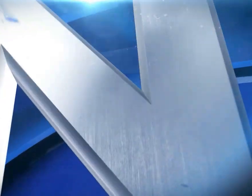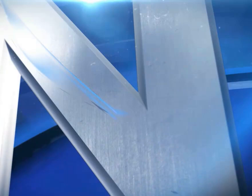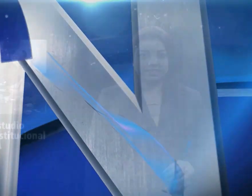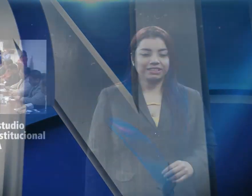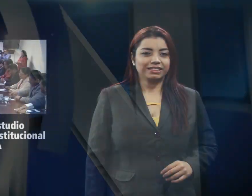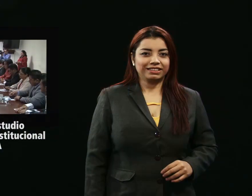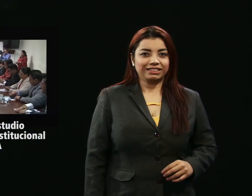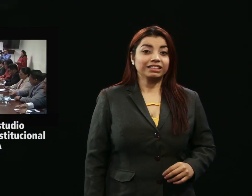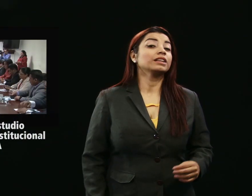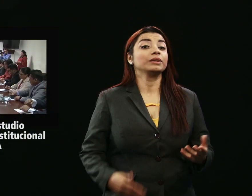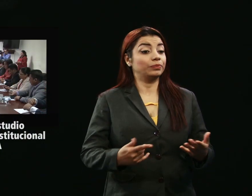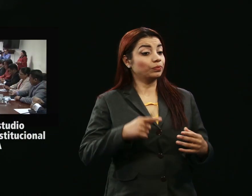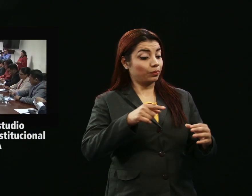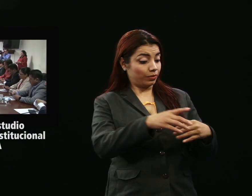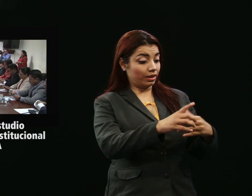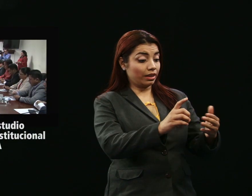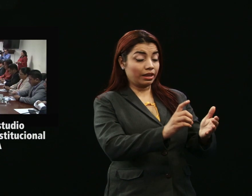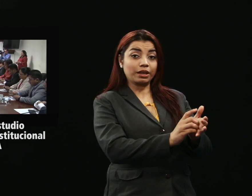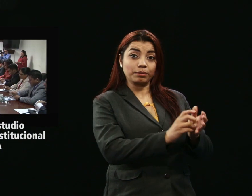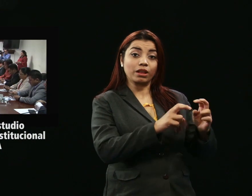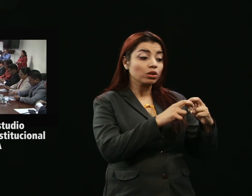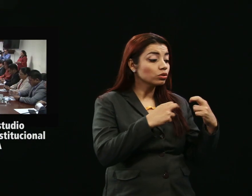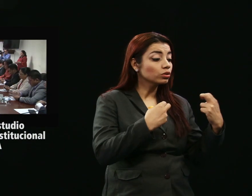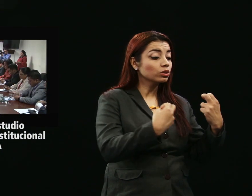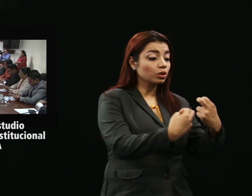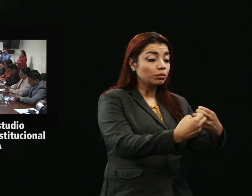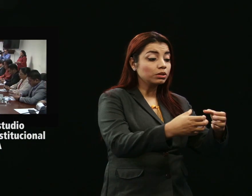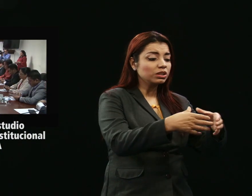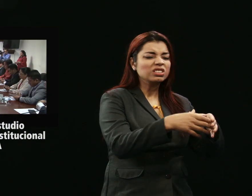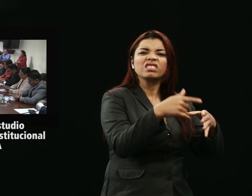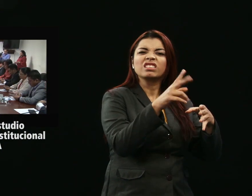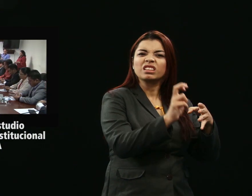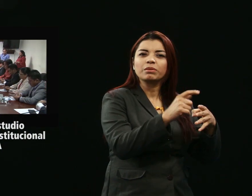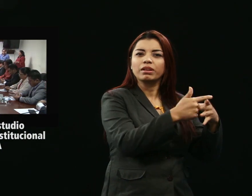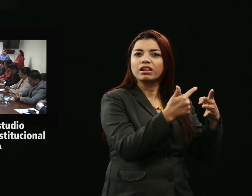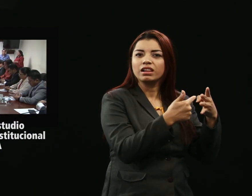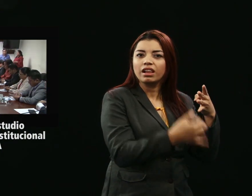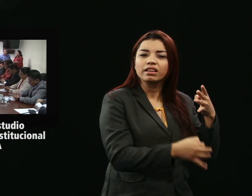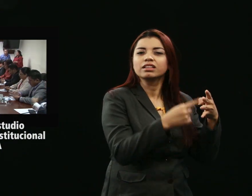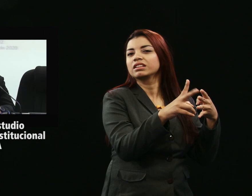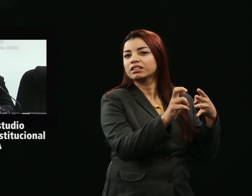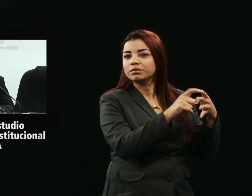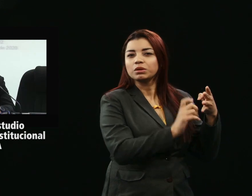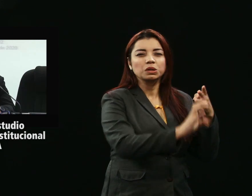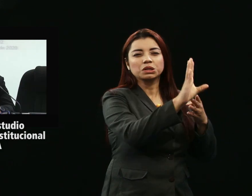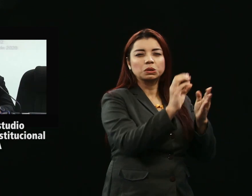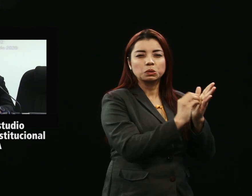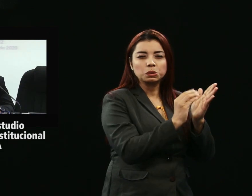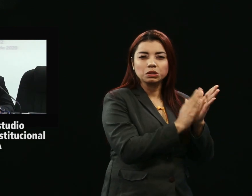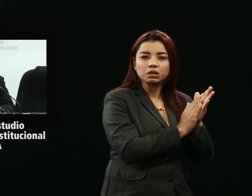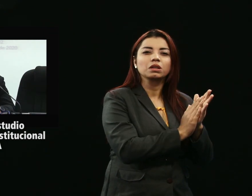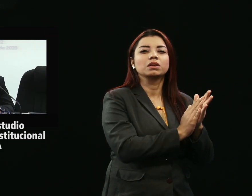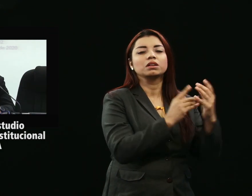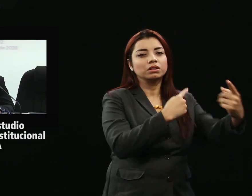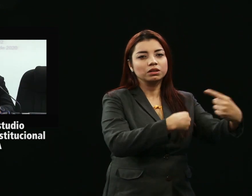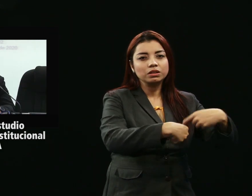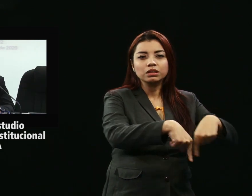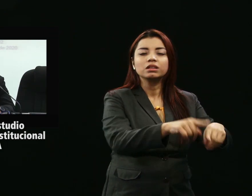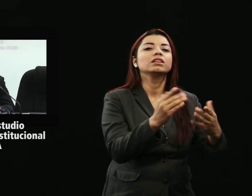Los diputados de la Comisión de Legislación y Puntos Constitucionales iniciaron con el análisis de las iniciativas para modificar la